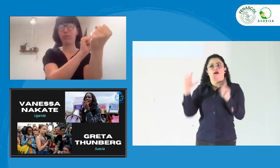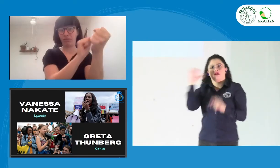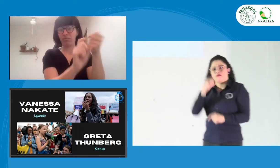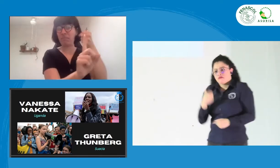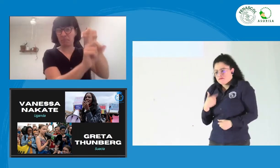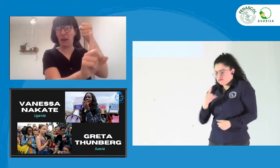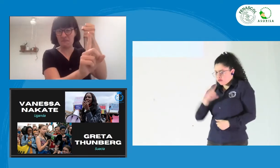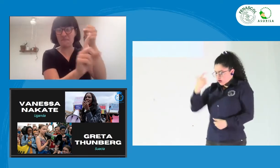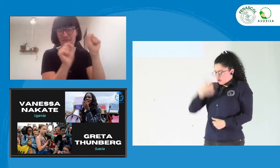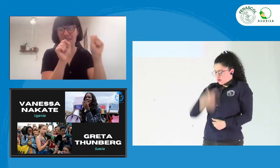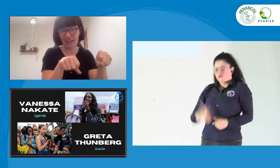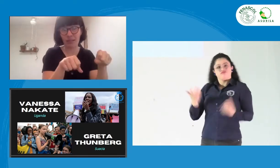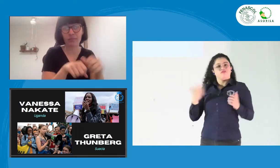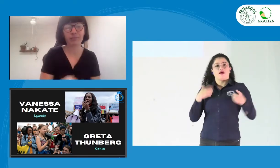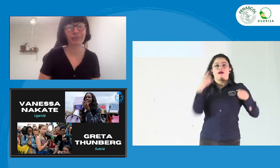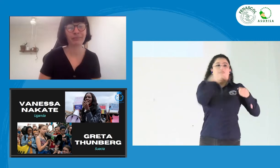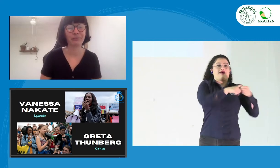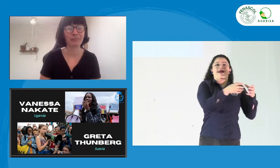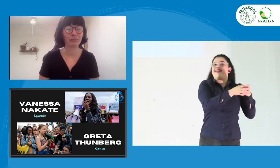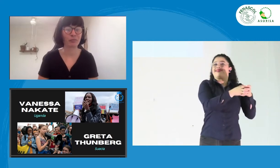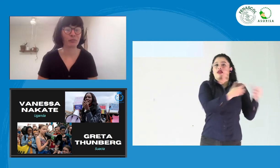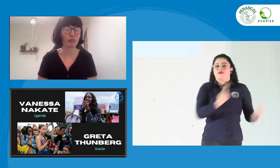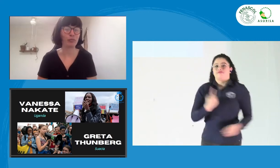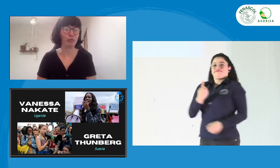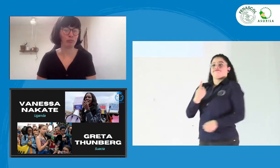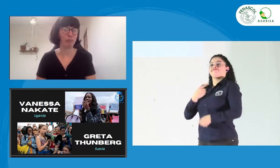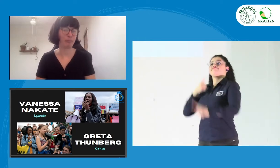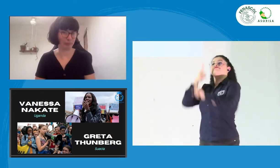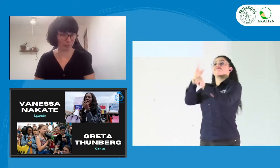Muestran que son mujeres, líderes, agentes de cambio.